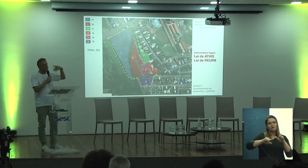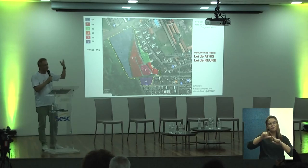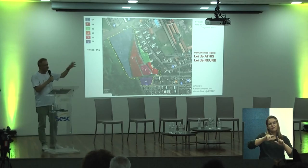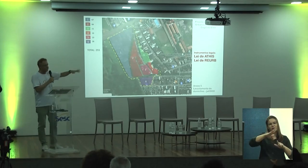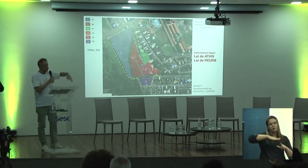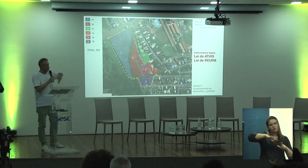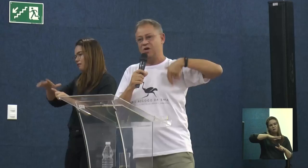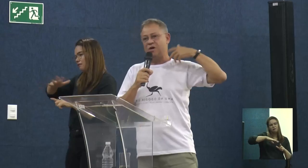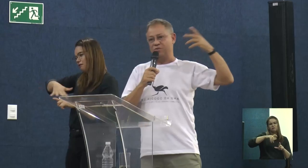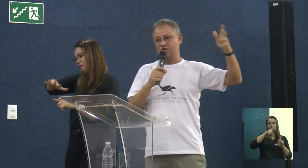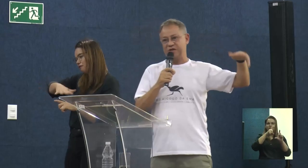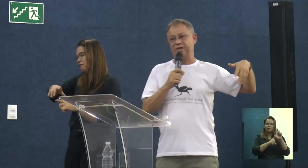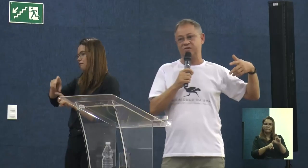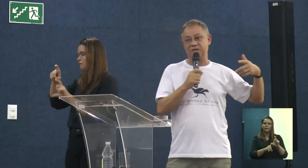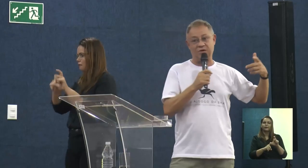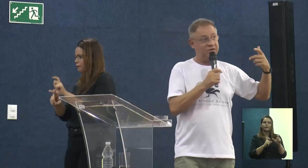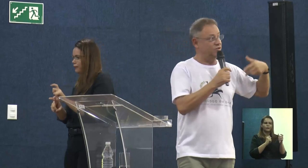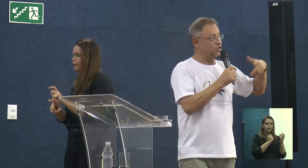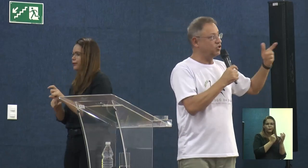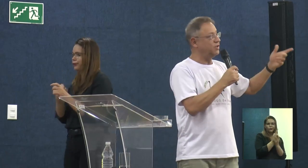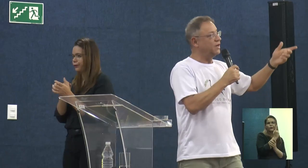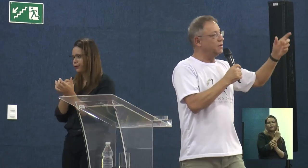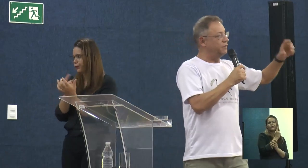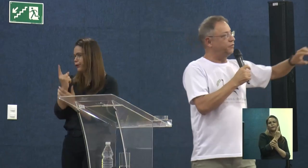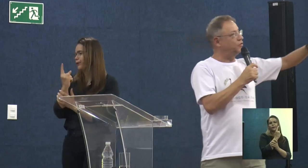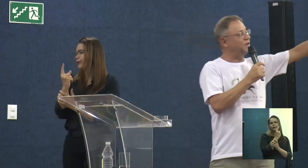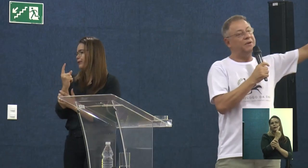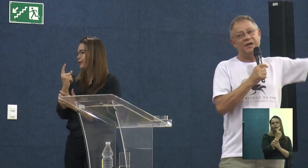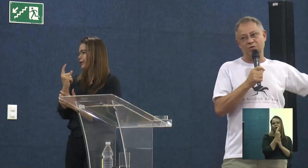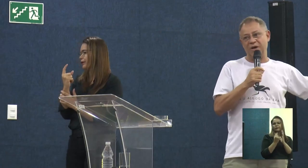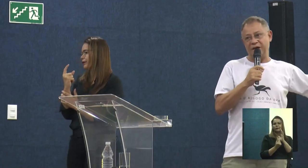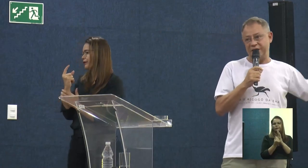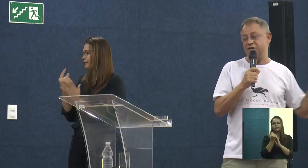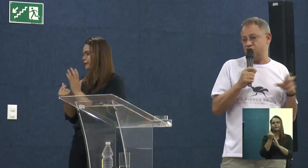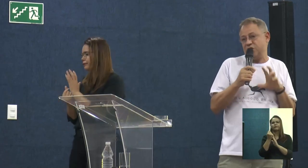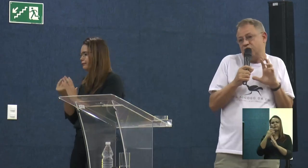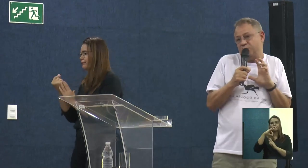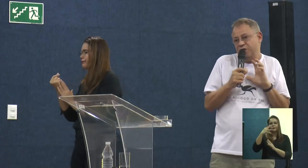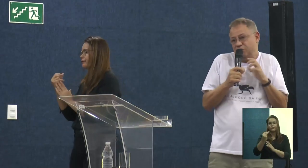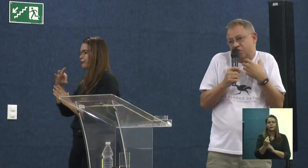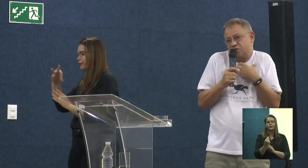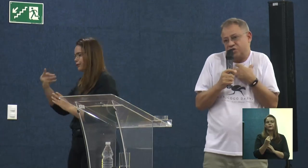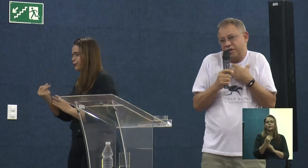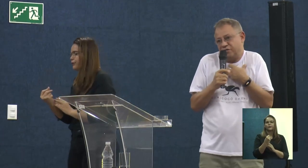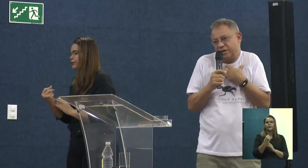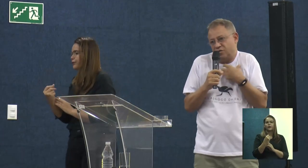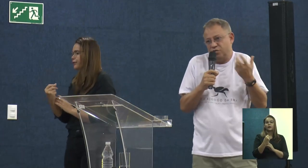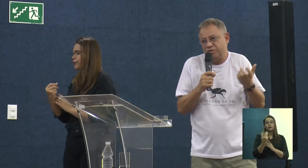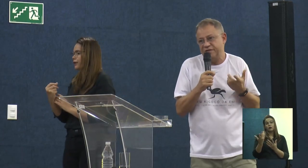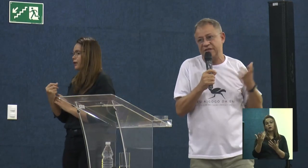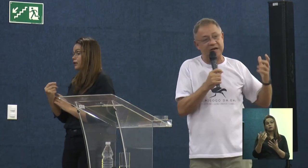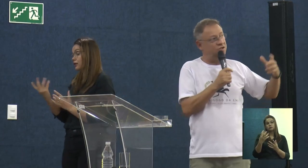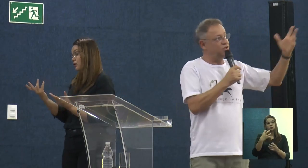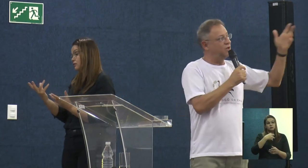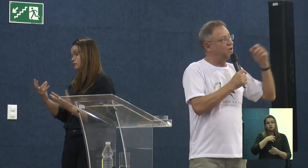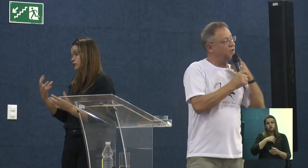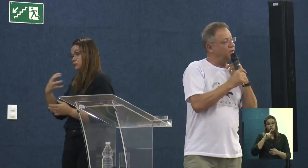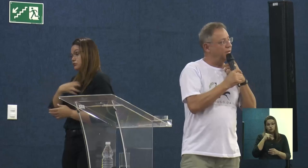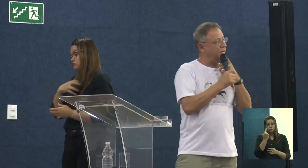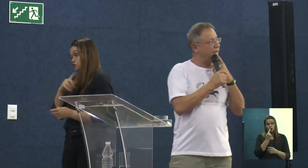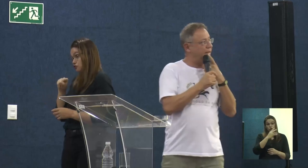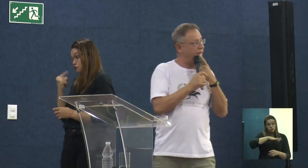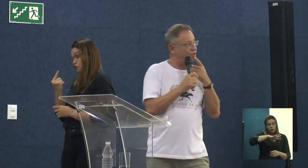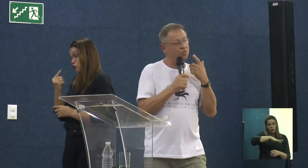de compra, licitação, projetos e tal. Então, gente preferiu trabalhar numa área que a gente ia contribuir do nosso jeito, né? Como universidade,